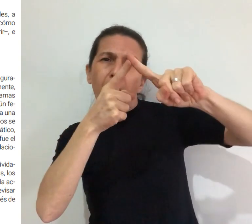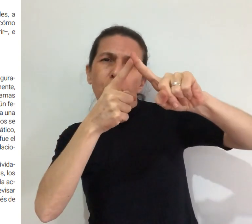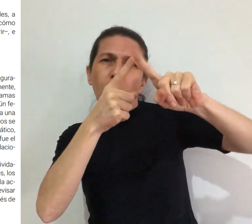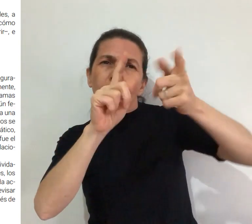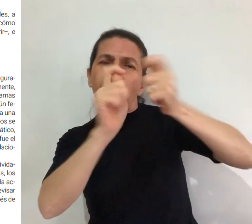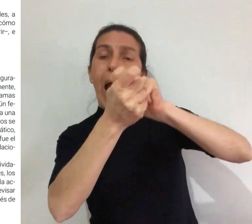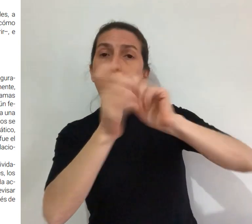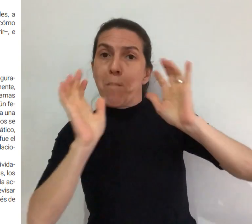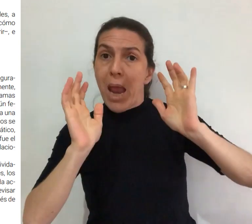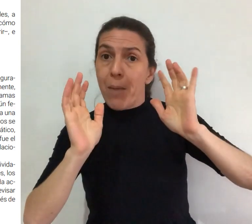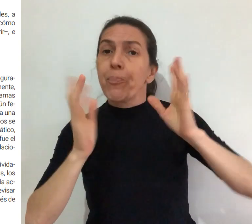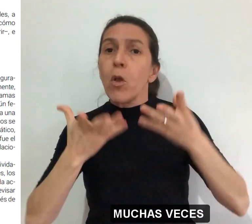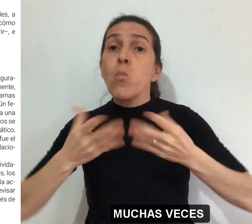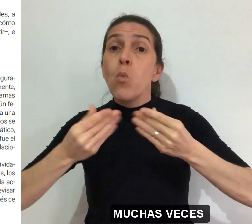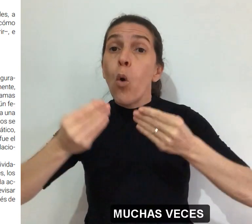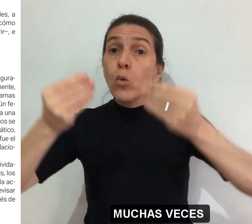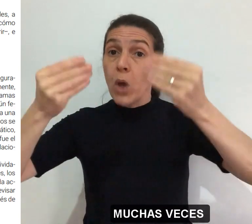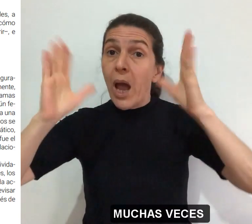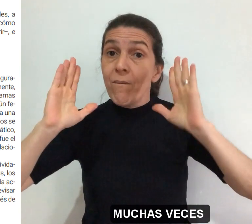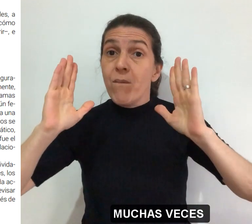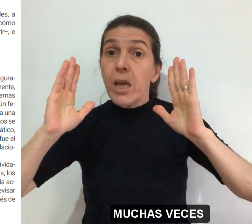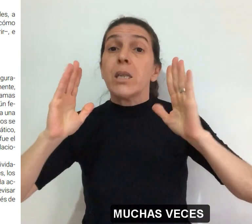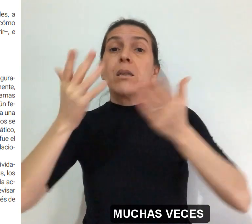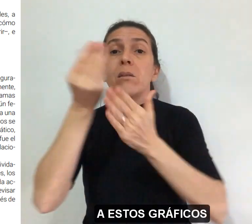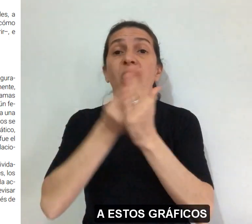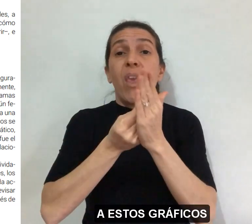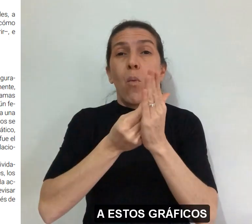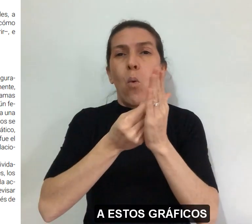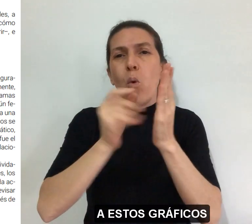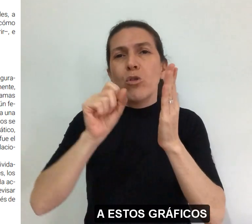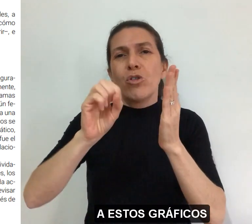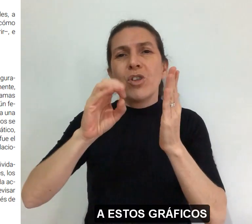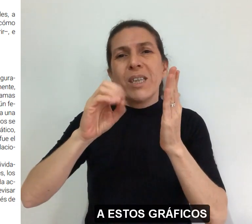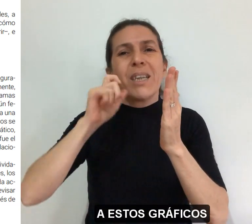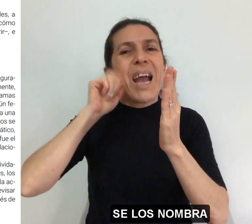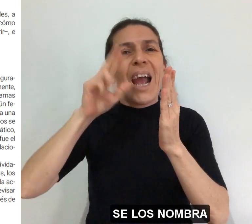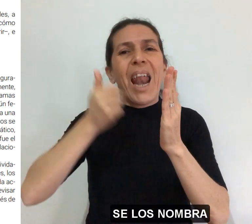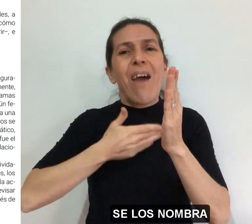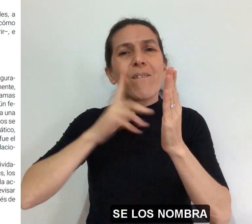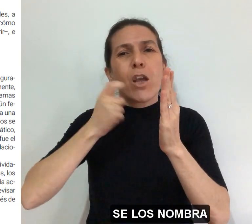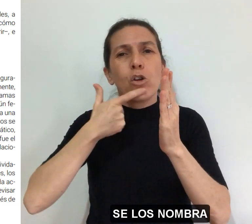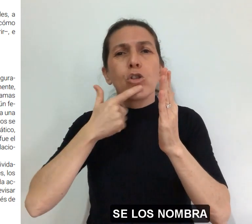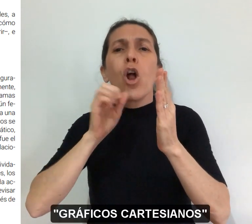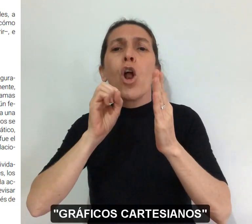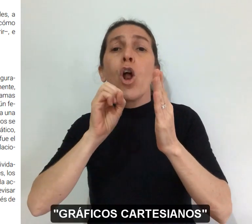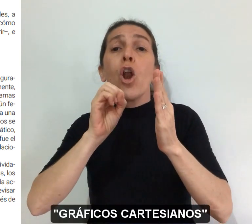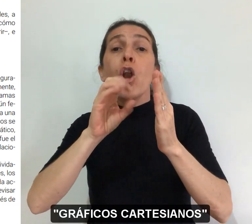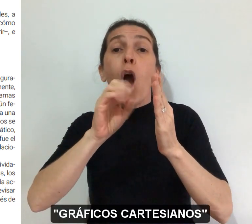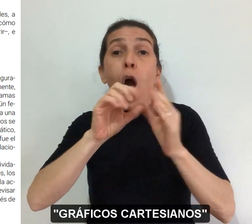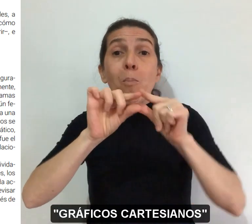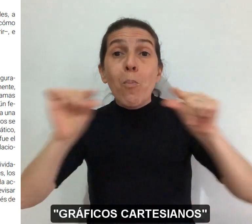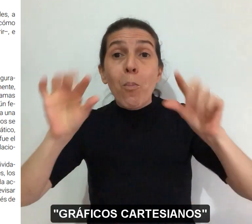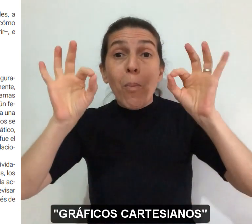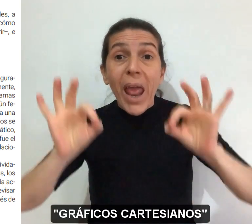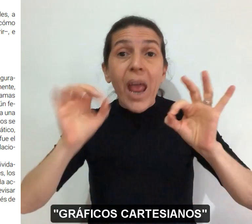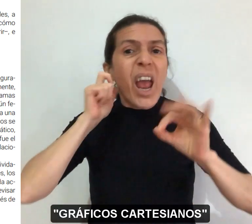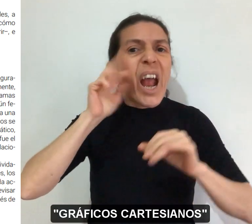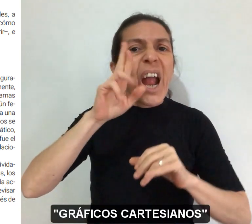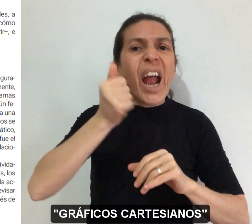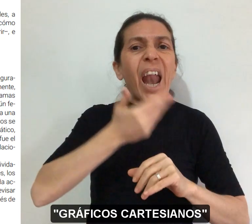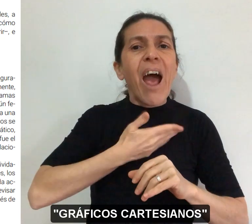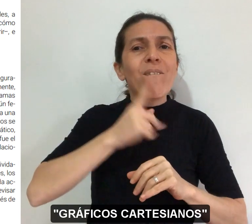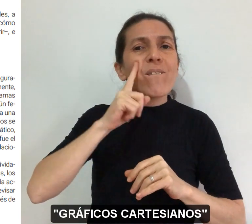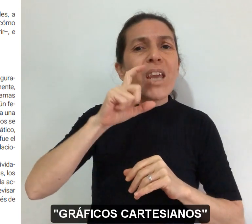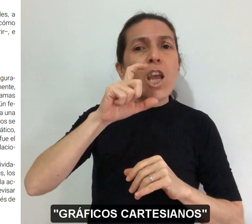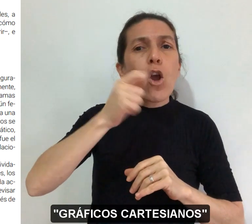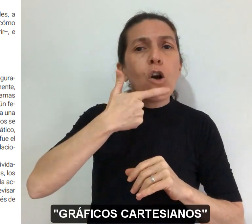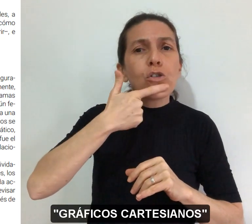Muchas veces a estos gráficos se los nombra gráficos